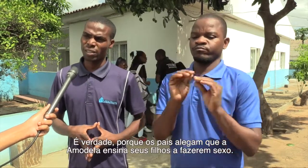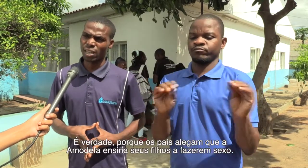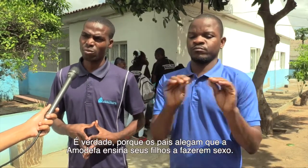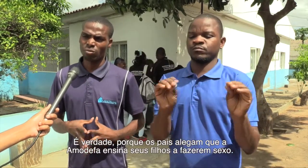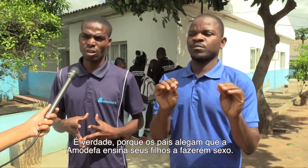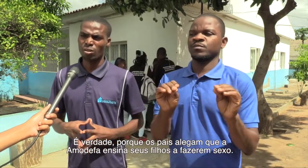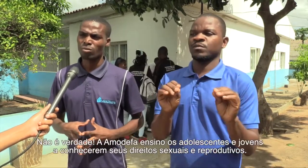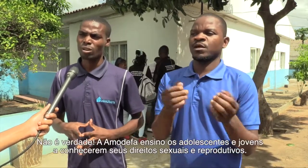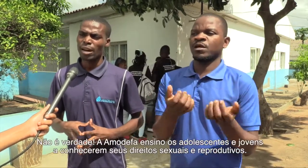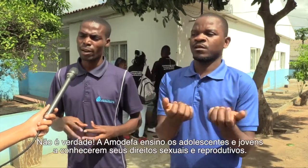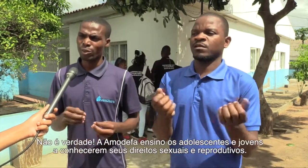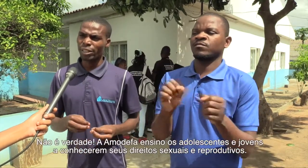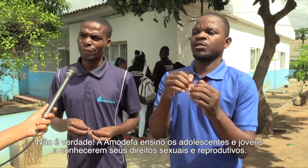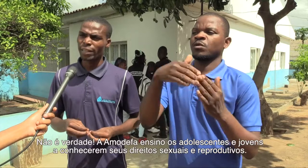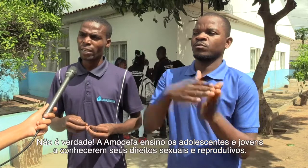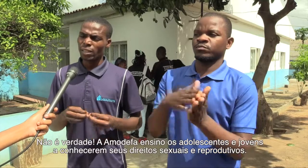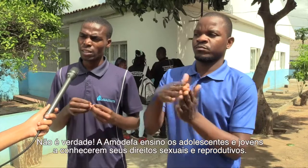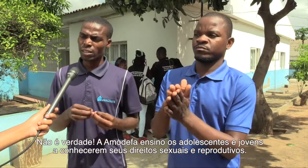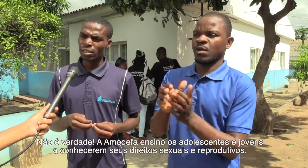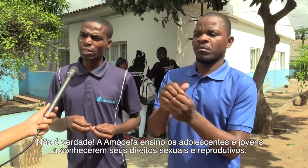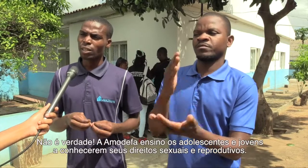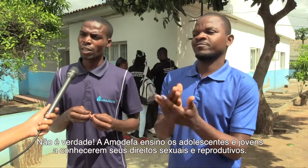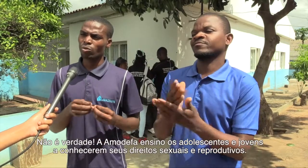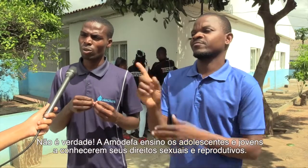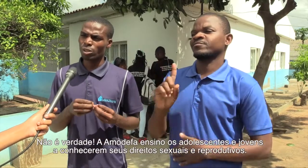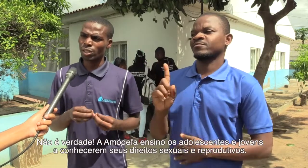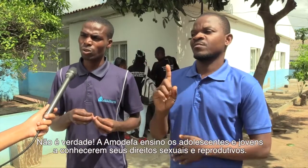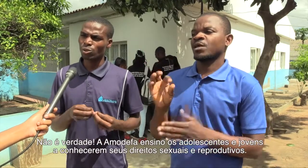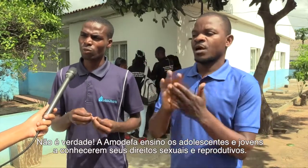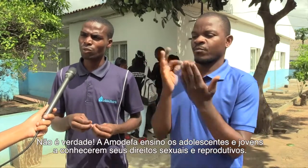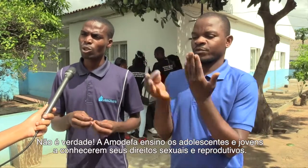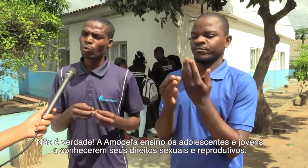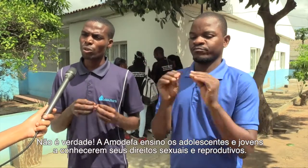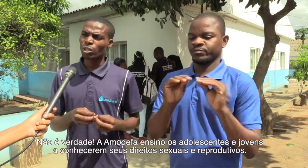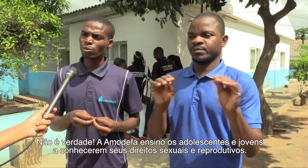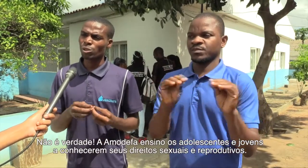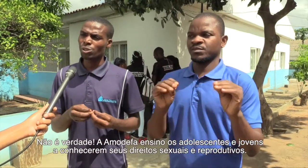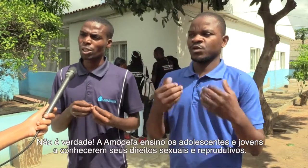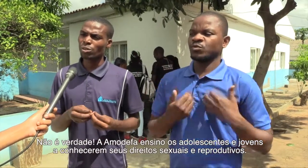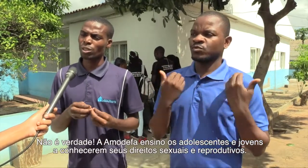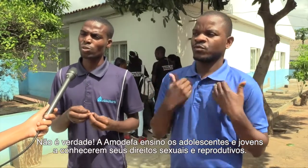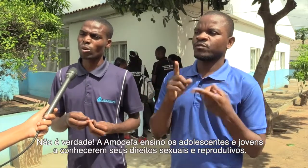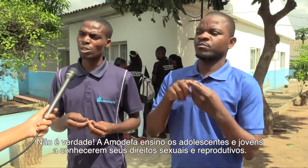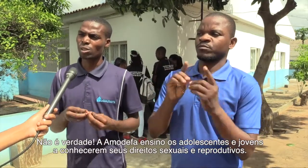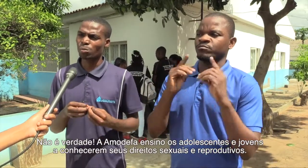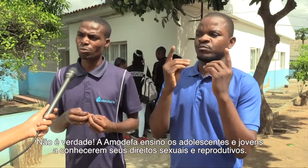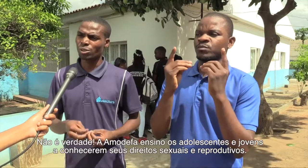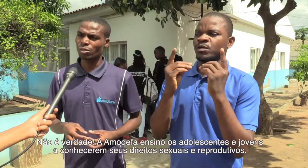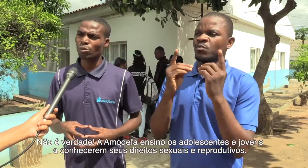sexo. Não. A Modefa ensina que os adolescentes jovens conheçam os seus direitos sexuais e reprodutivos.